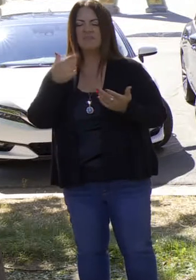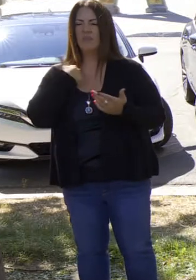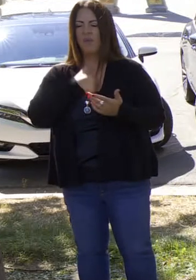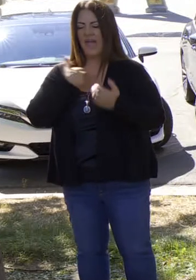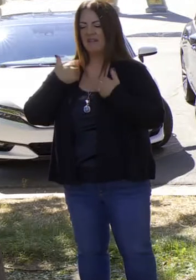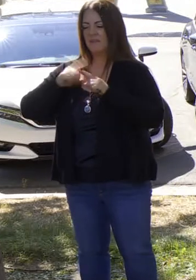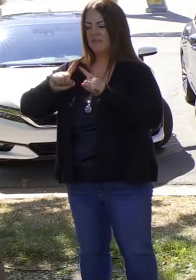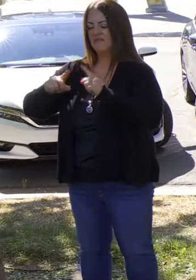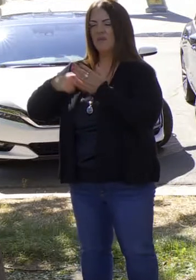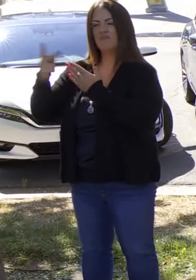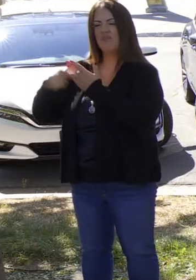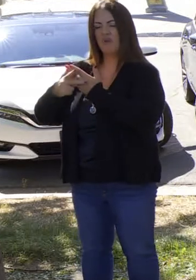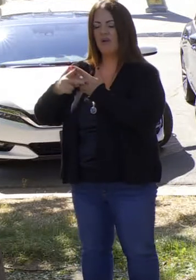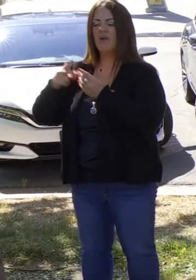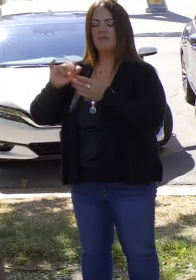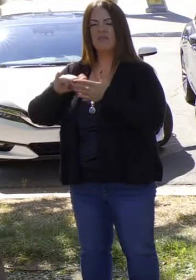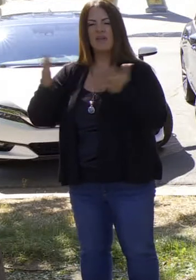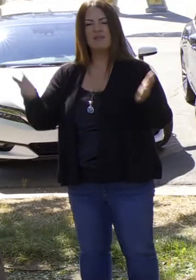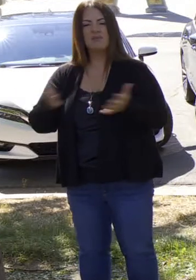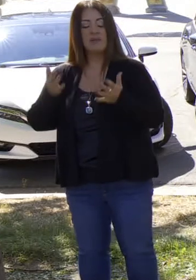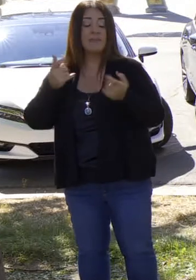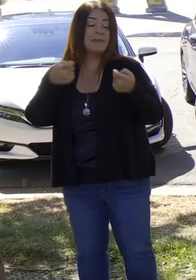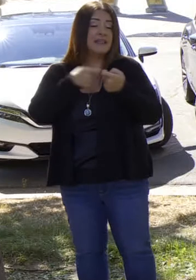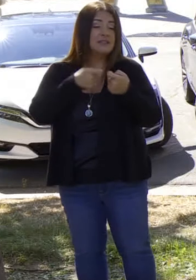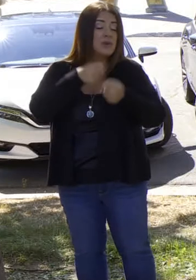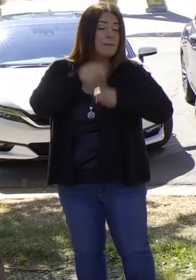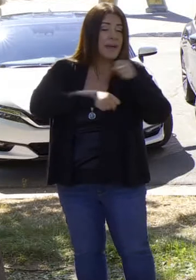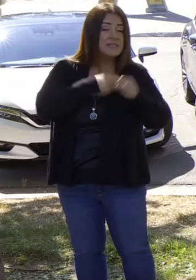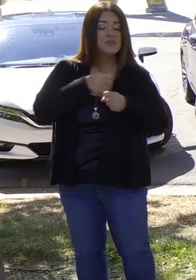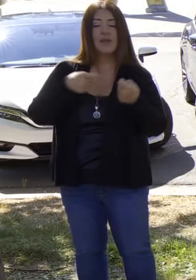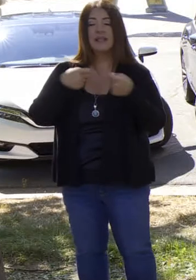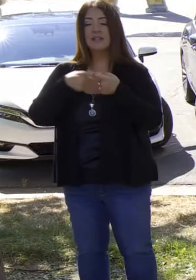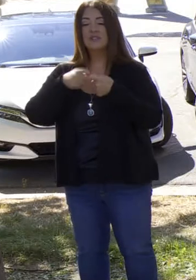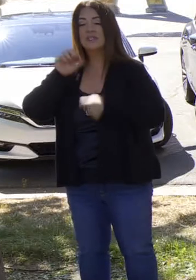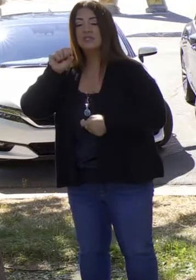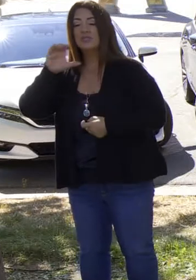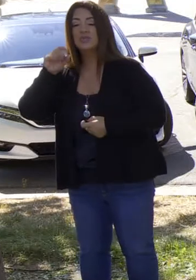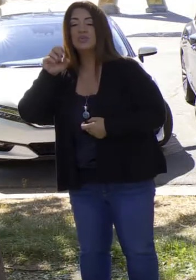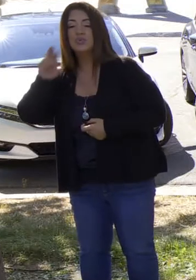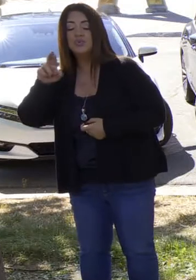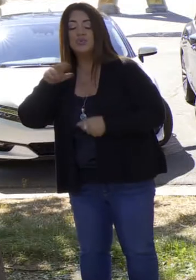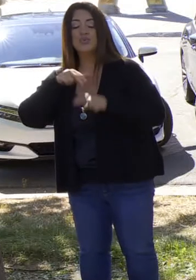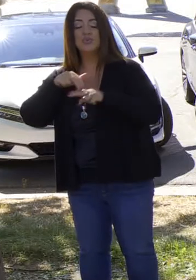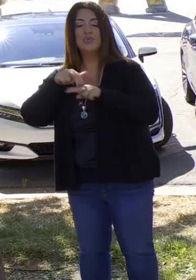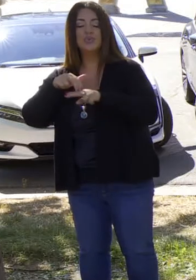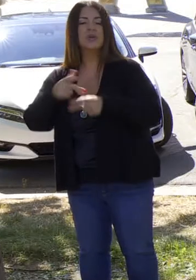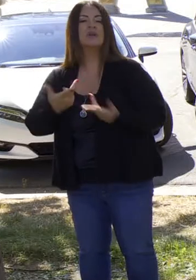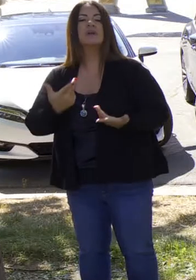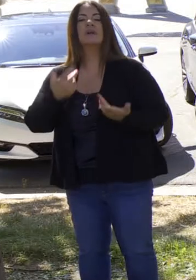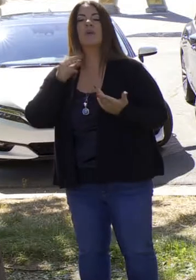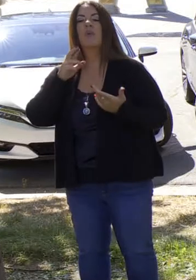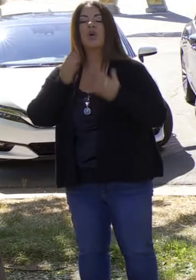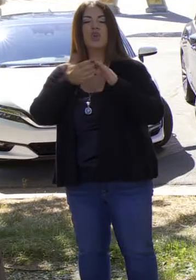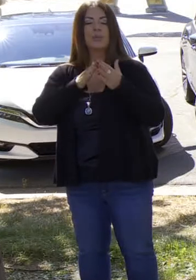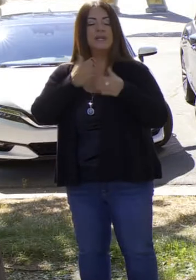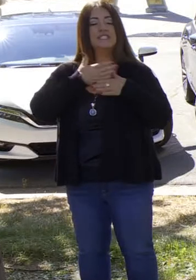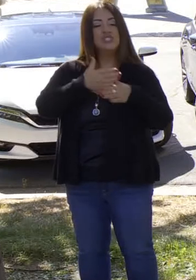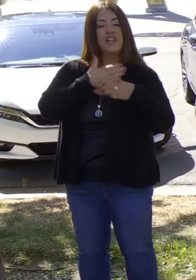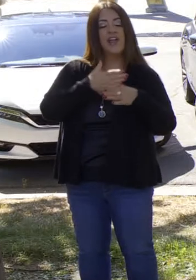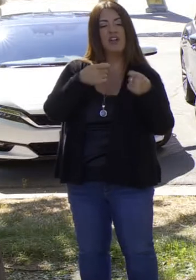de emisiones cero emisión, vehículos, bicicletas